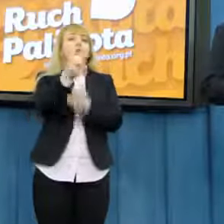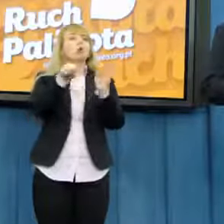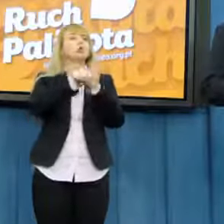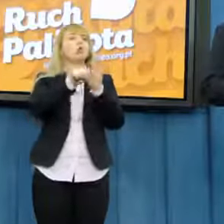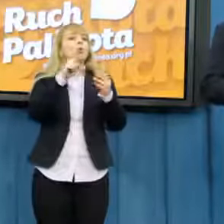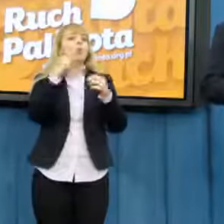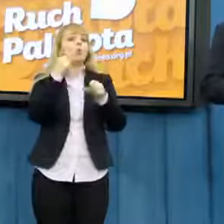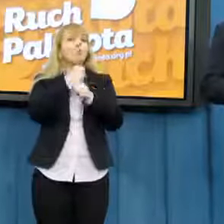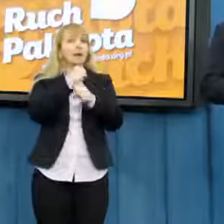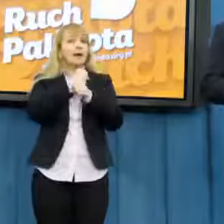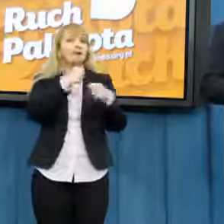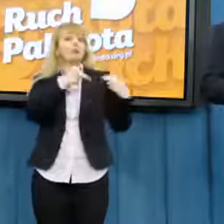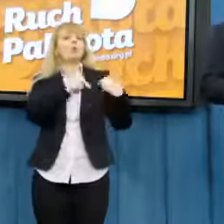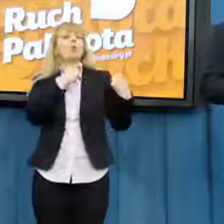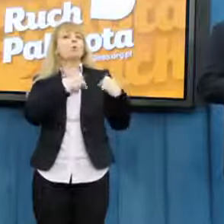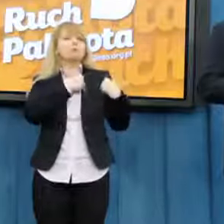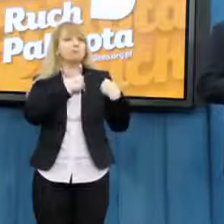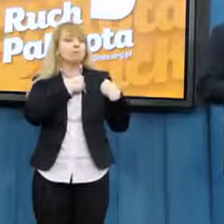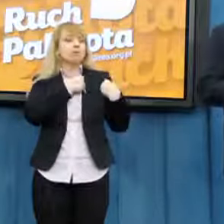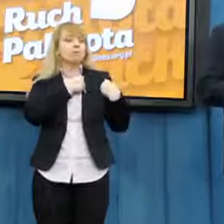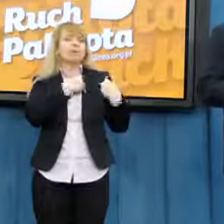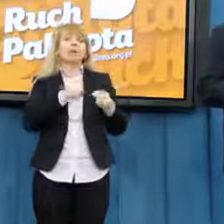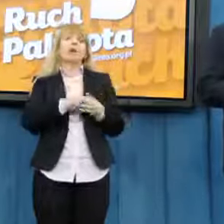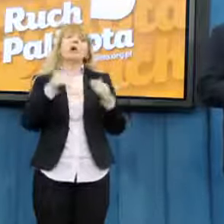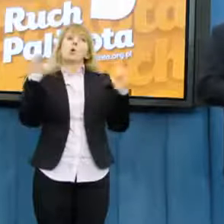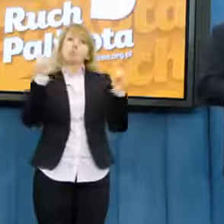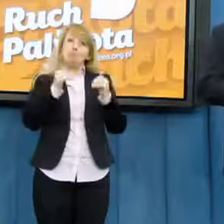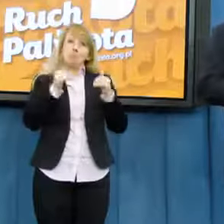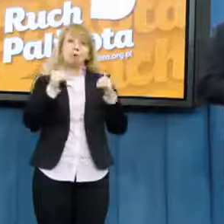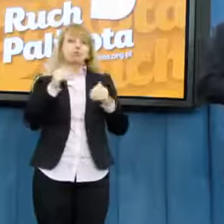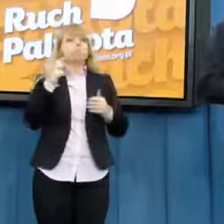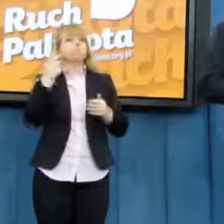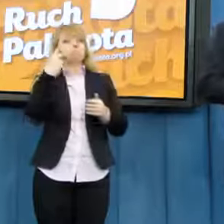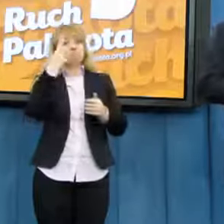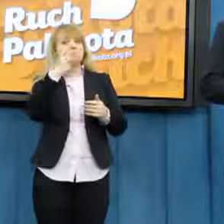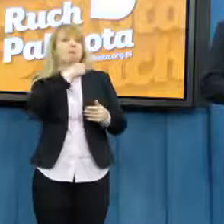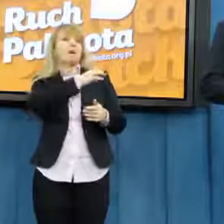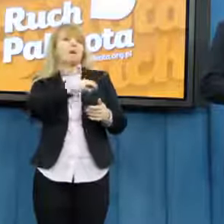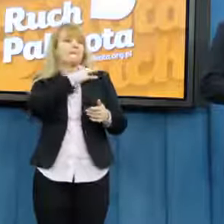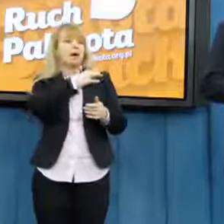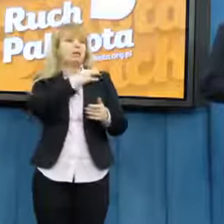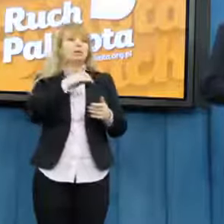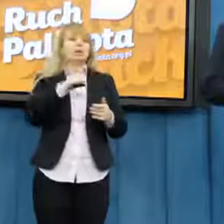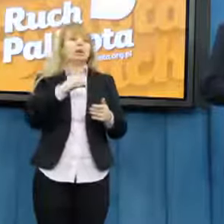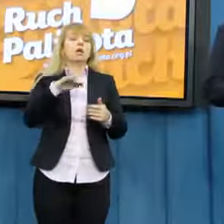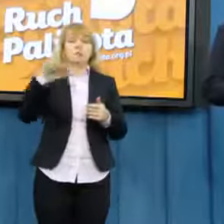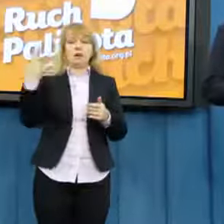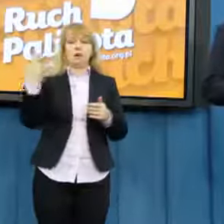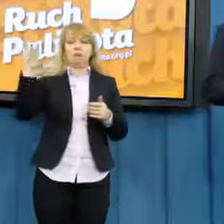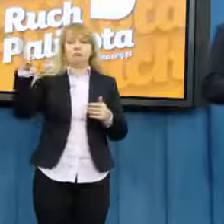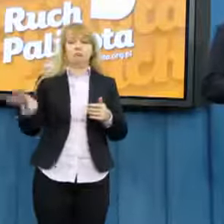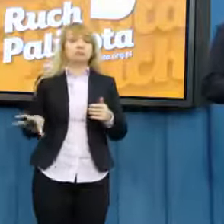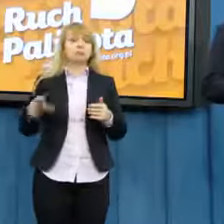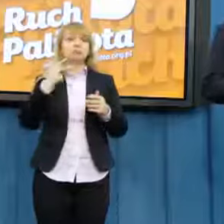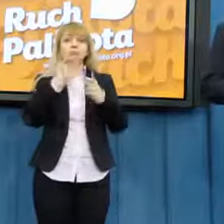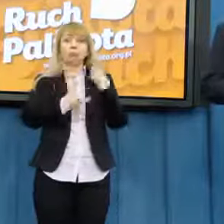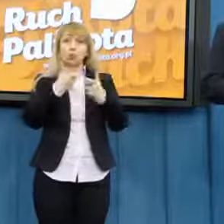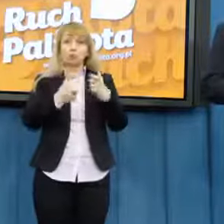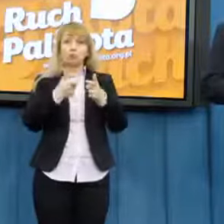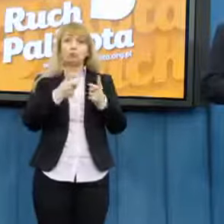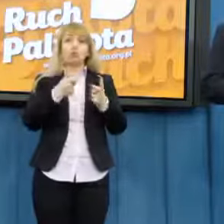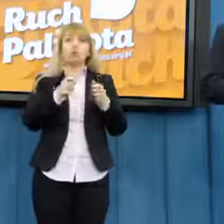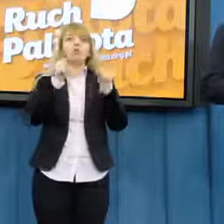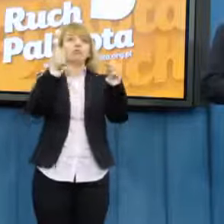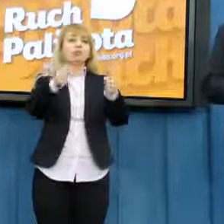prac w Komisji. Może być tego rodzaju sytuacja, że partie prawicowe złożą wnioski o